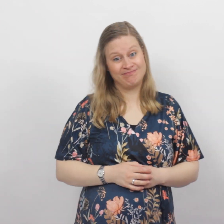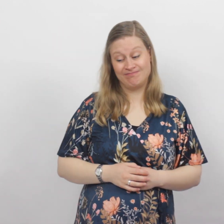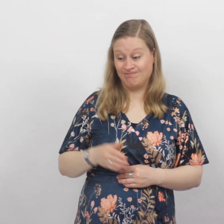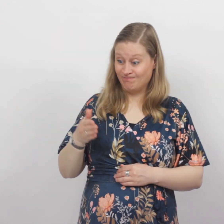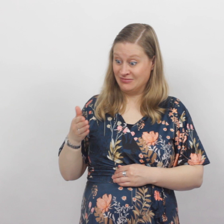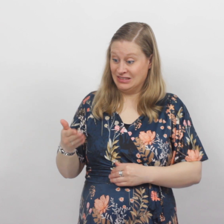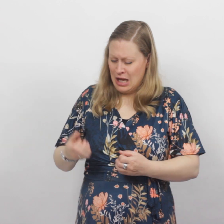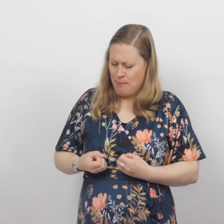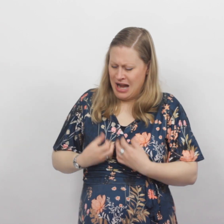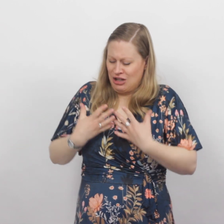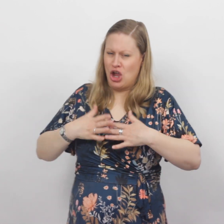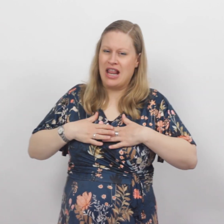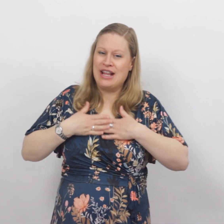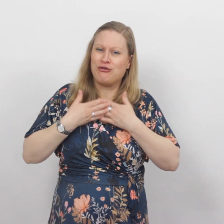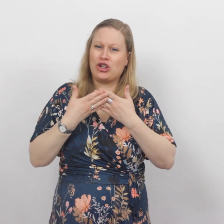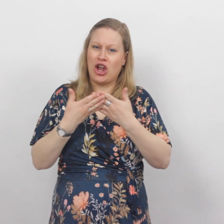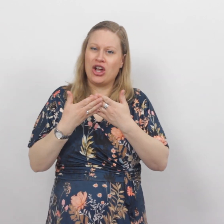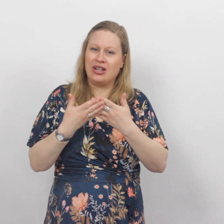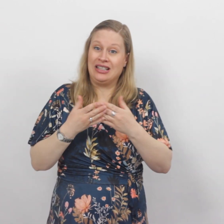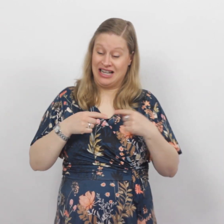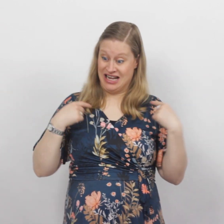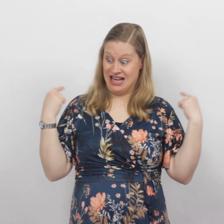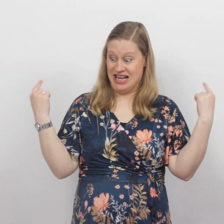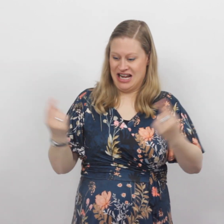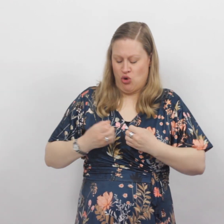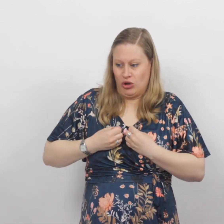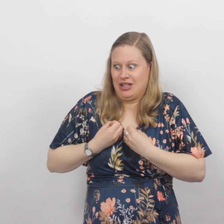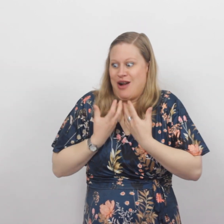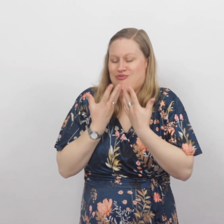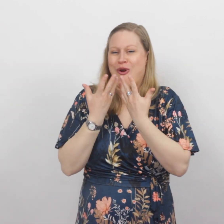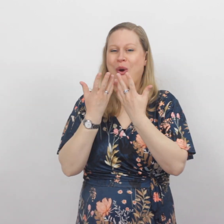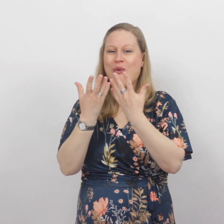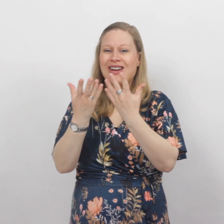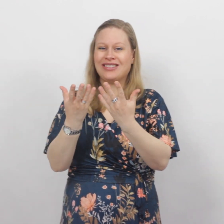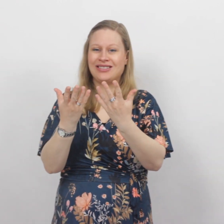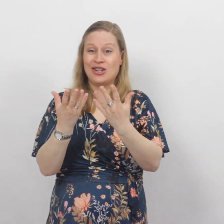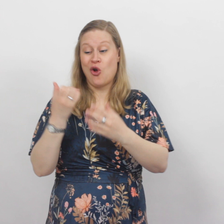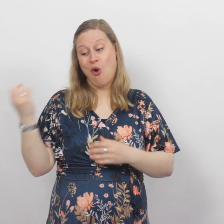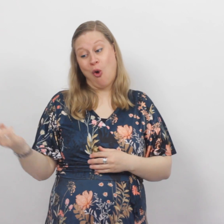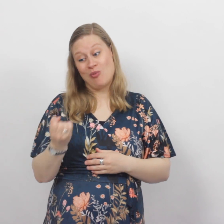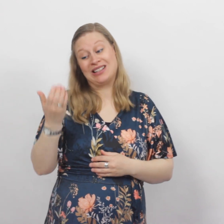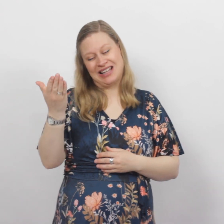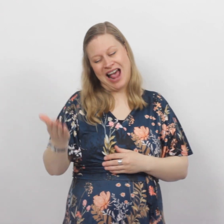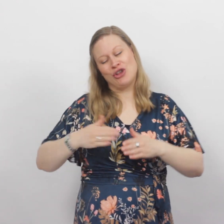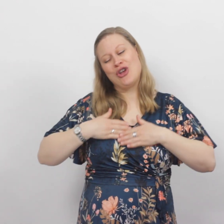Jij brengt het liefste In ons naam boven Omdat jij de